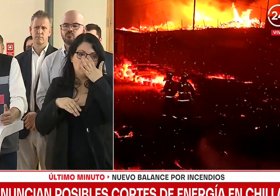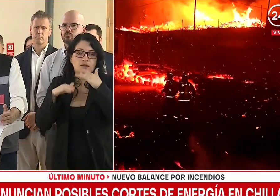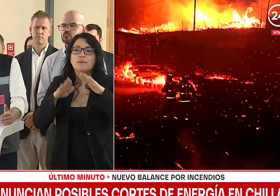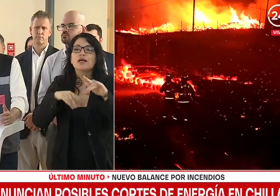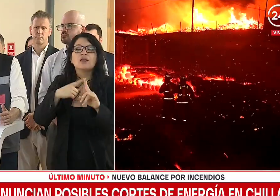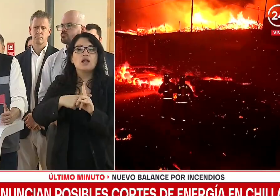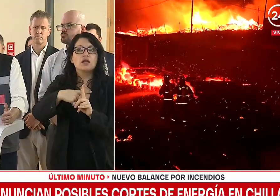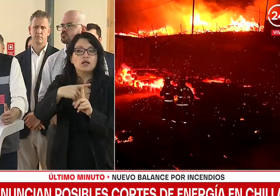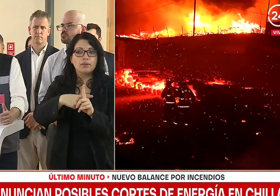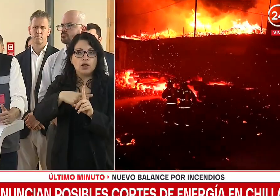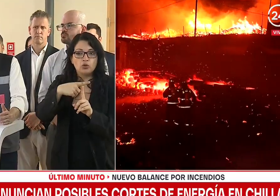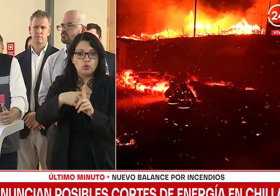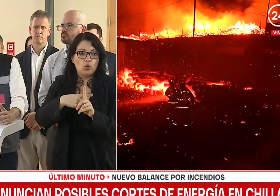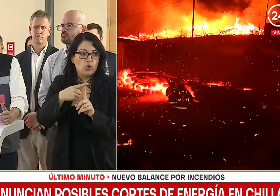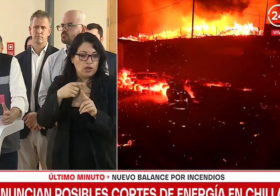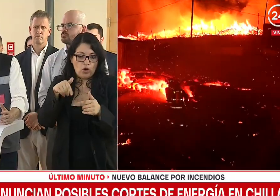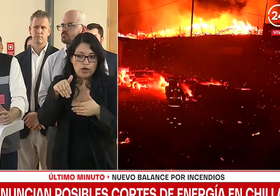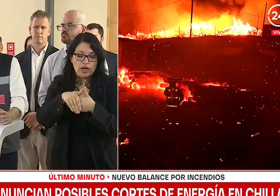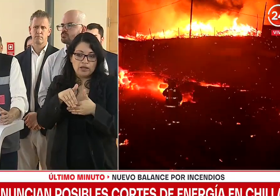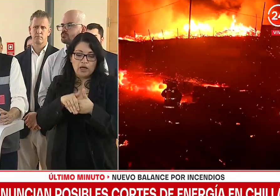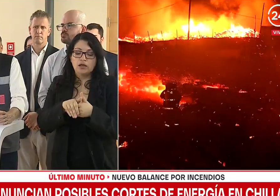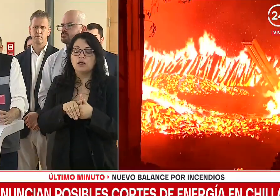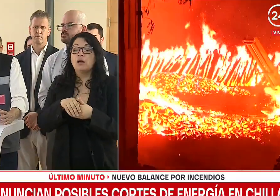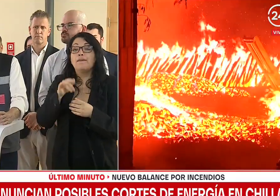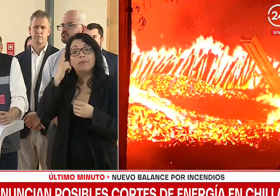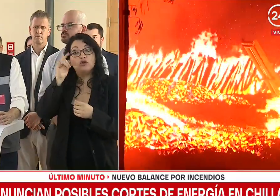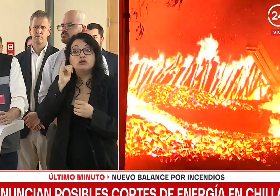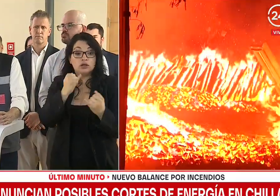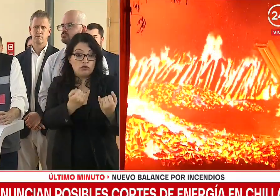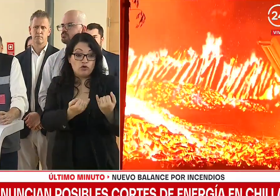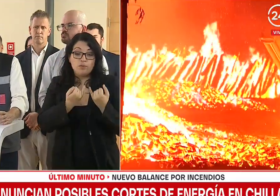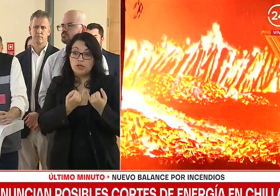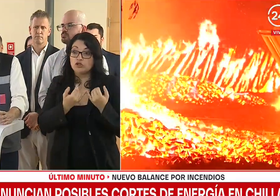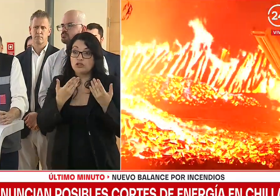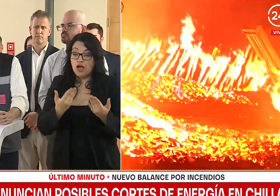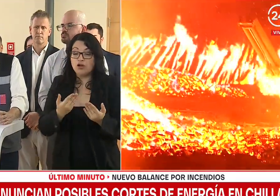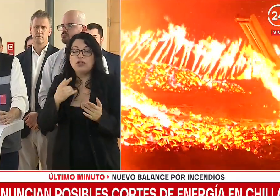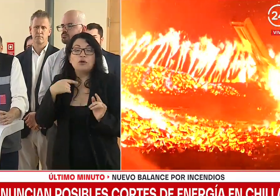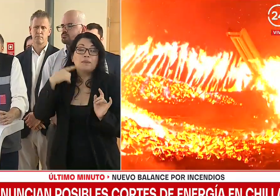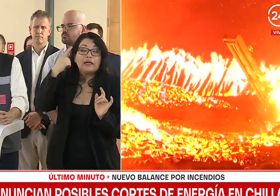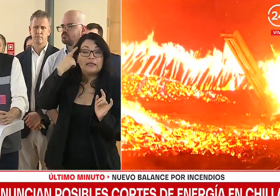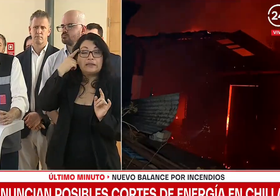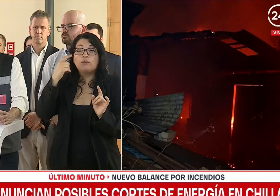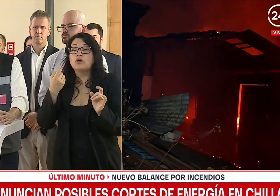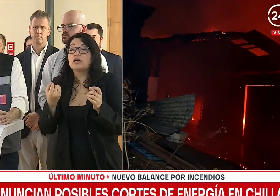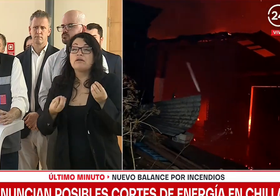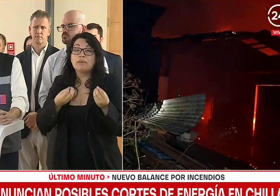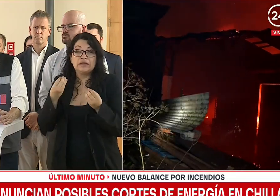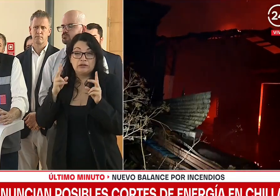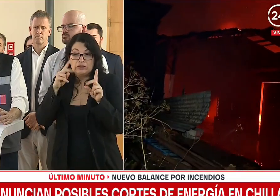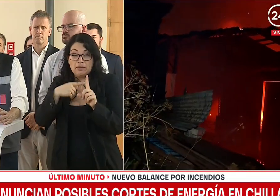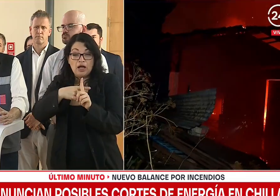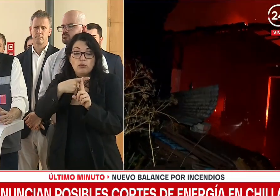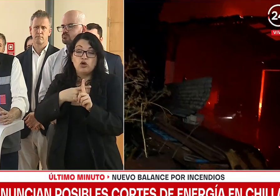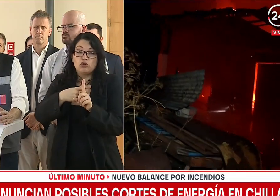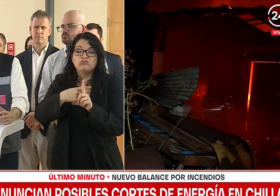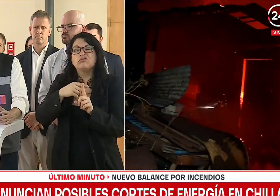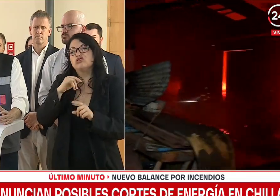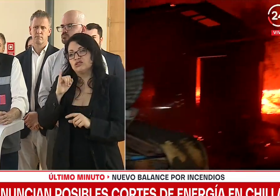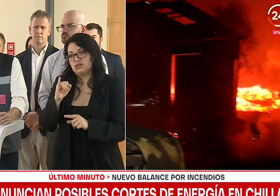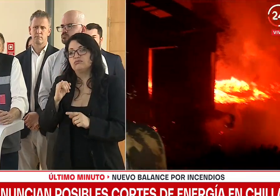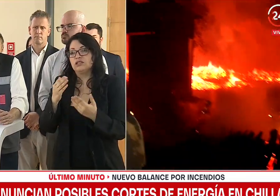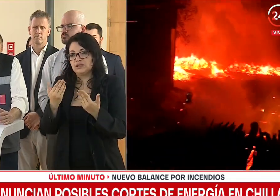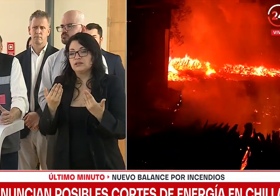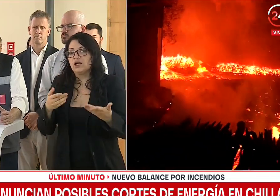temperaturas que se alcancen durante las horas de la tarde. La información que tenemos hoy en día respecto al pronóstico de las temperaturas durante la tarde indican que eso va a ser